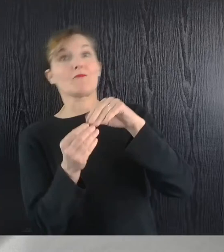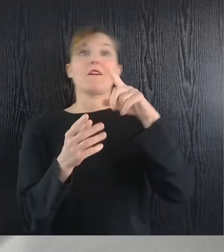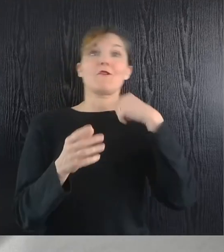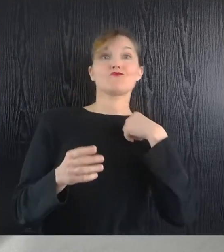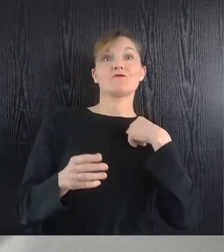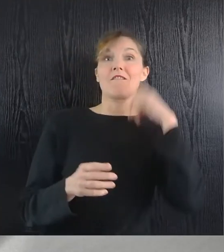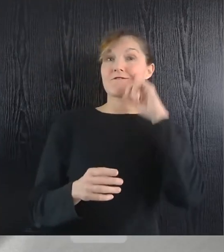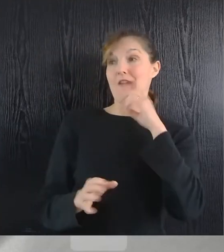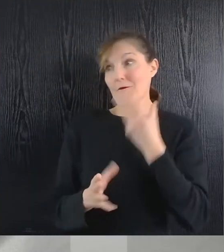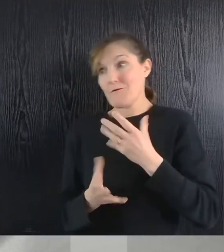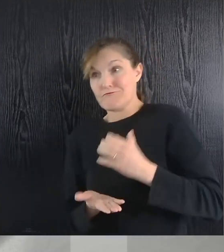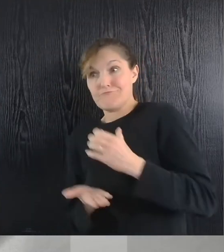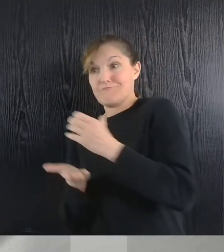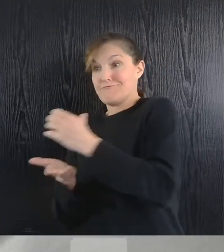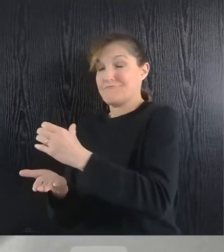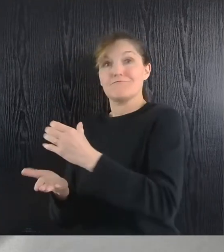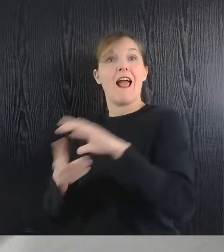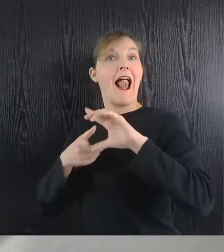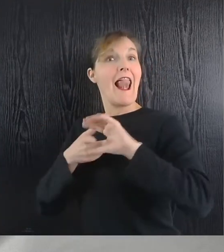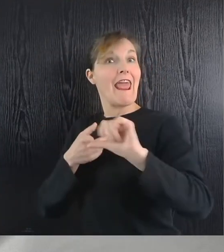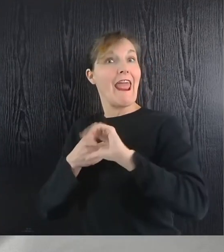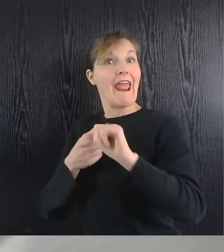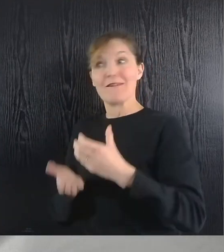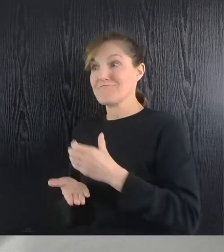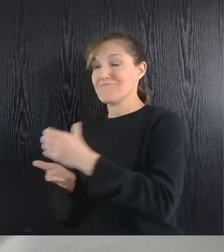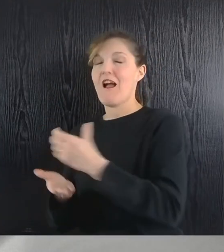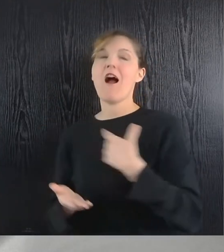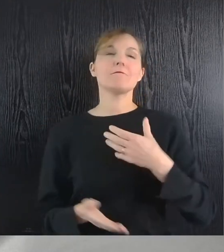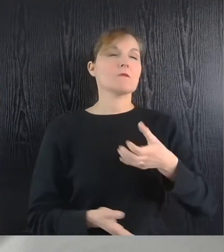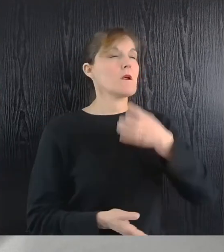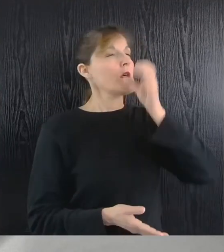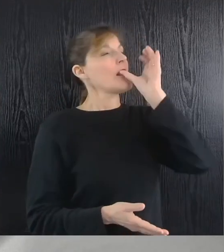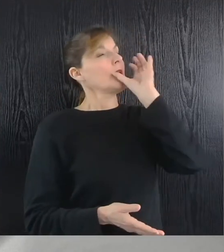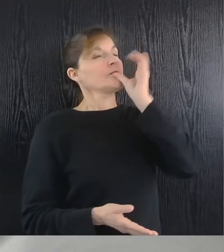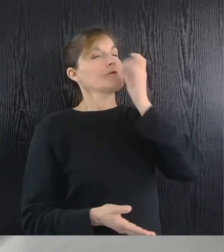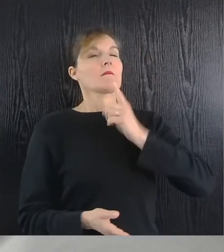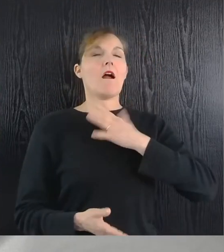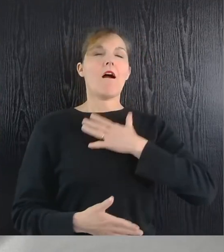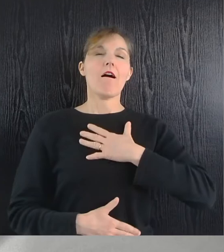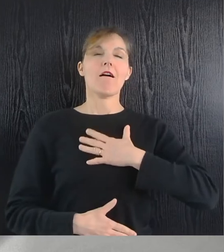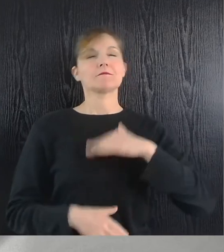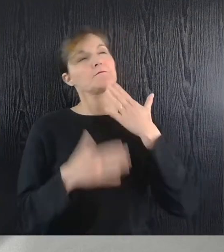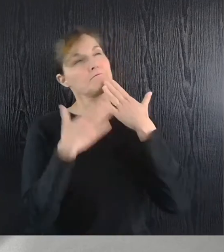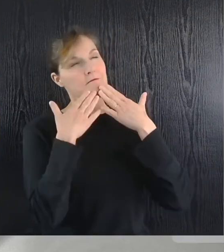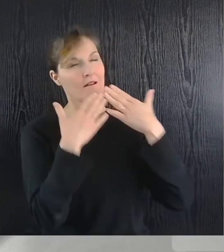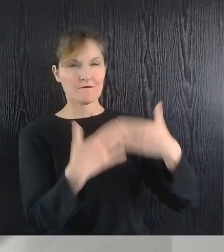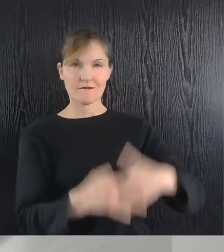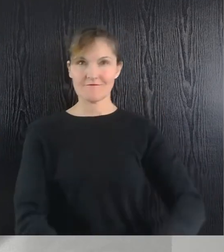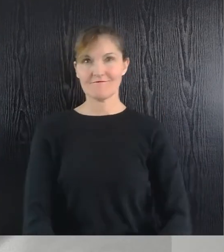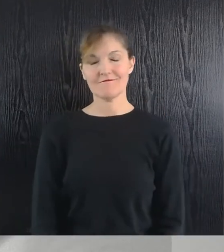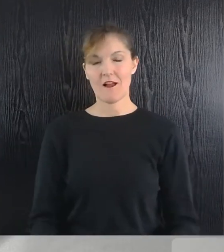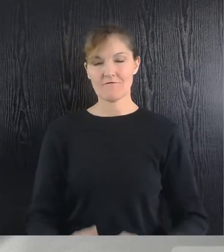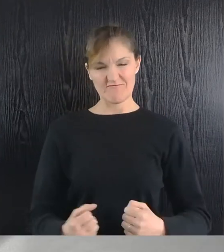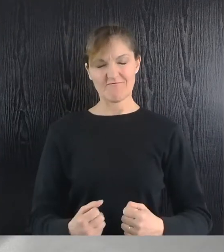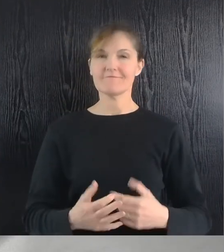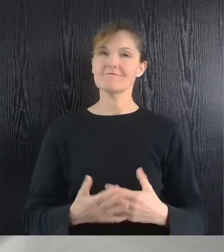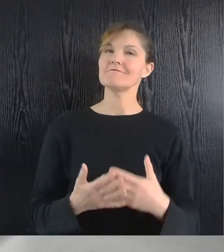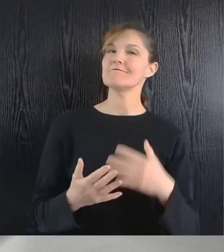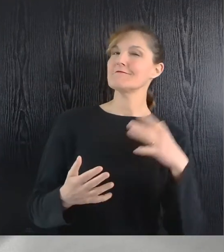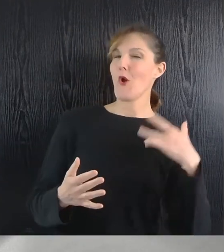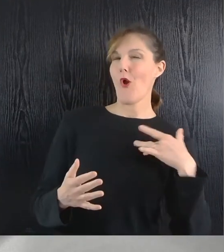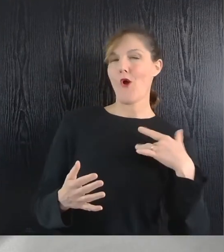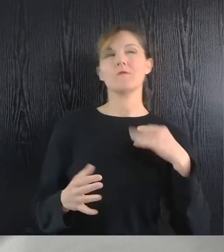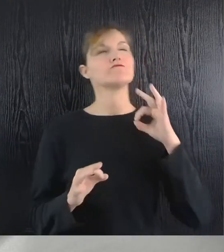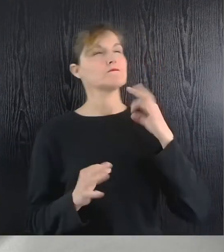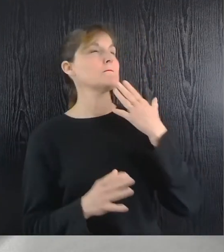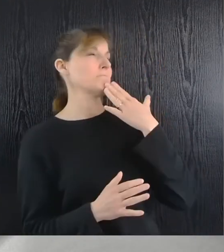« J'ai un autre verre de lait pour vous. » Il l'a aussi bu avec gratitude. Ragaillardi et d'un cœur